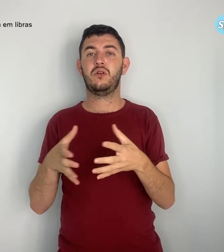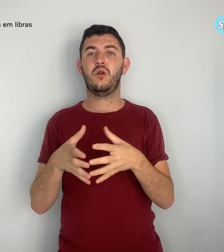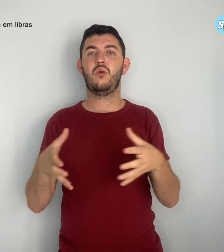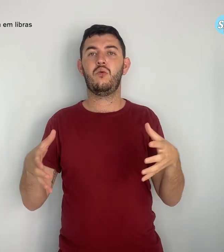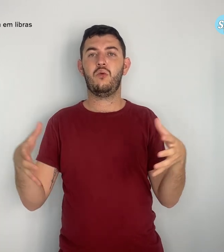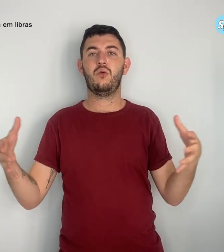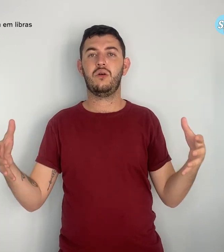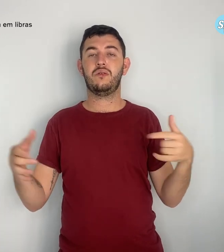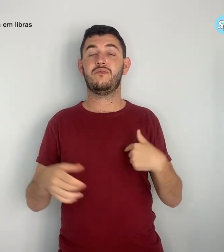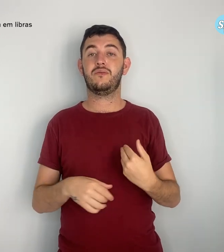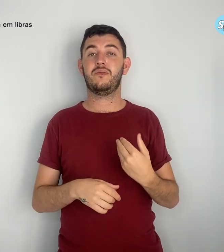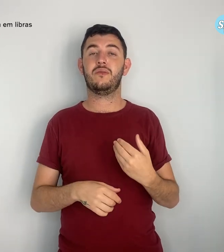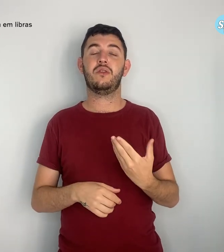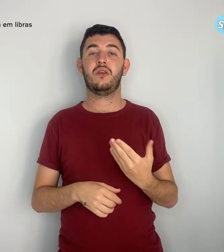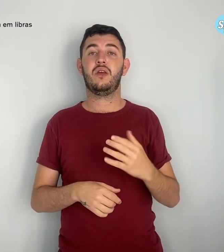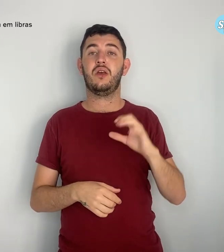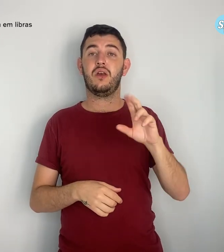Vida longa à CUT.